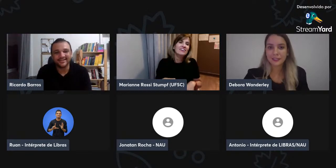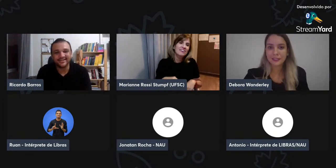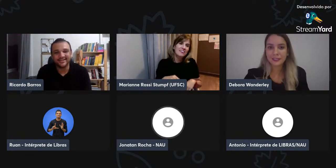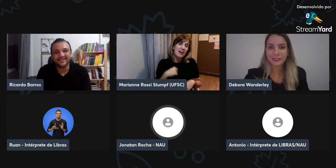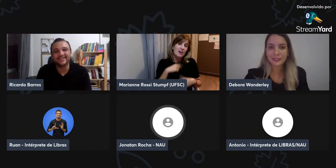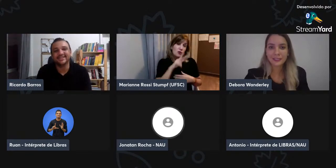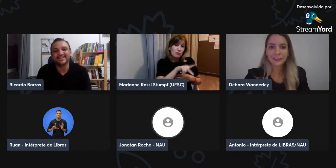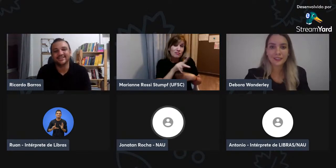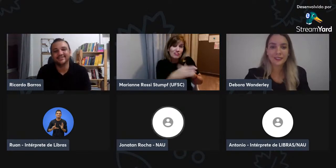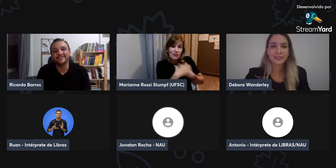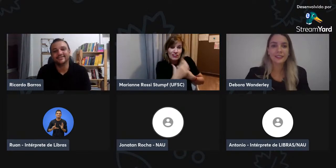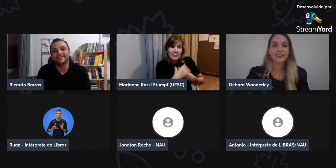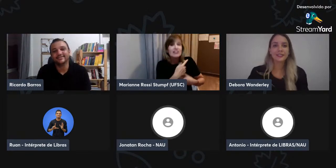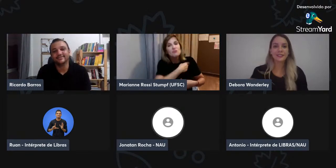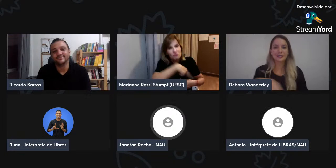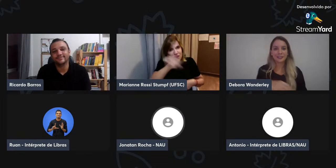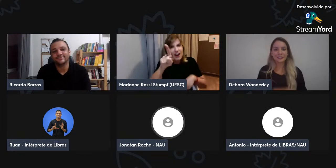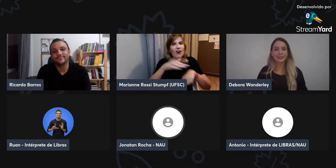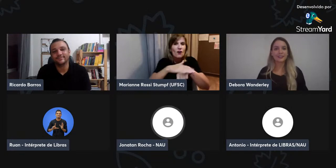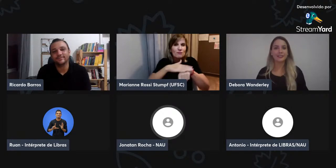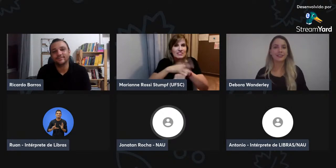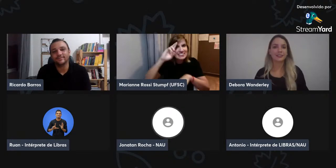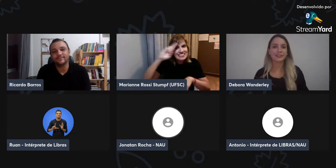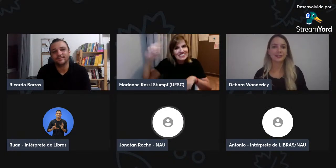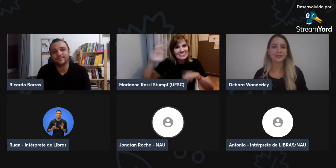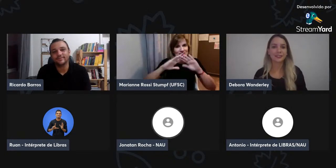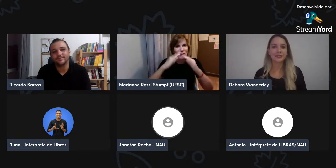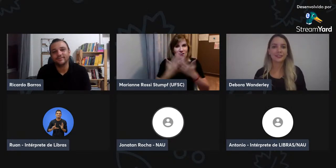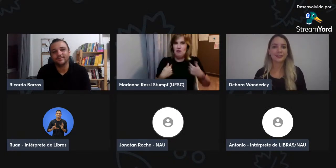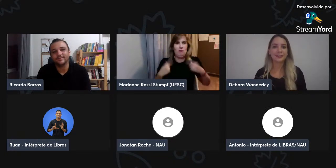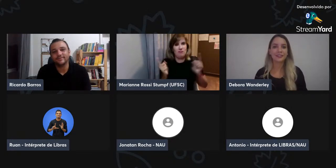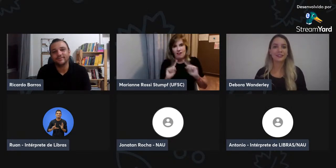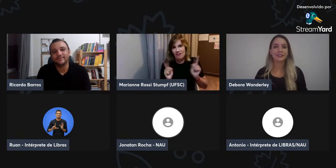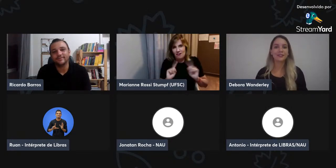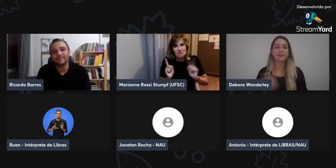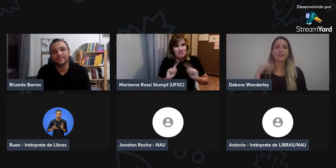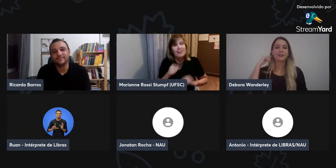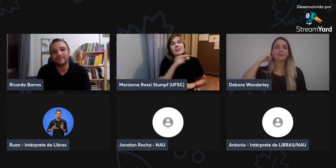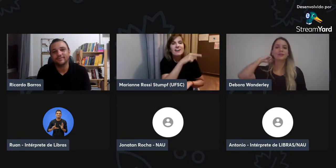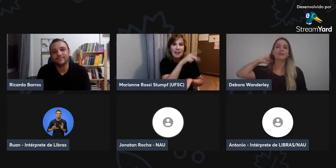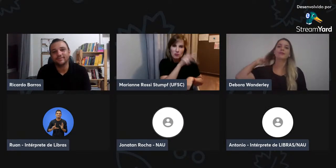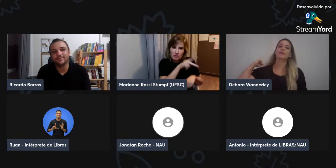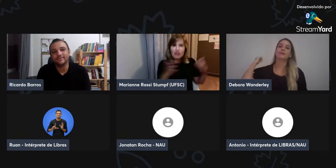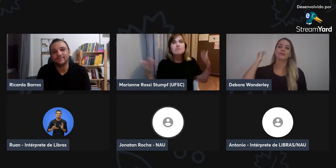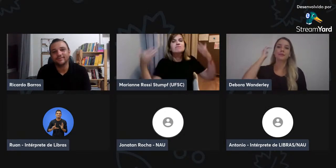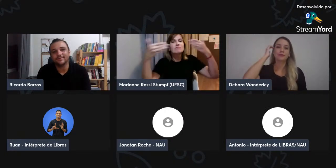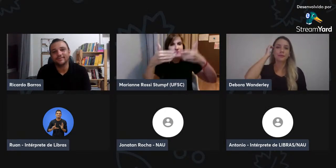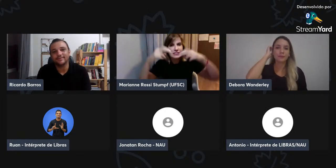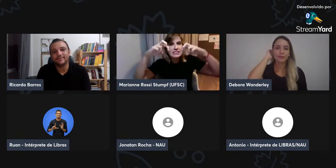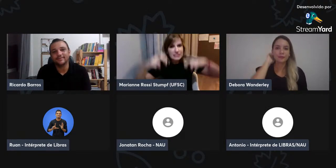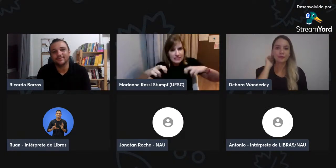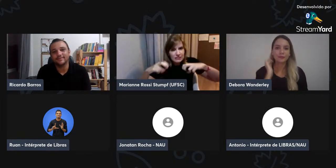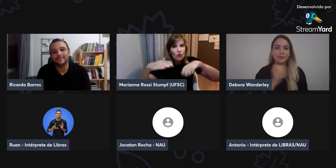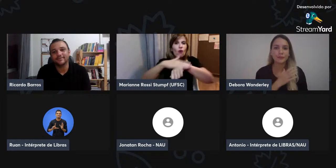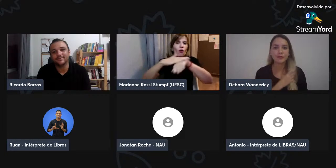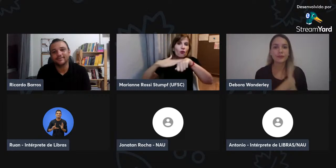Então, por dois anos, eu tive essa preocupação, né? De trabalho de professor, né? De estar ensinando em surdos. Eu não aceitei.